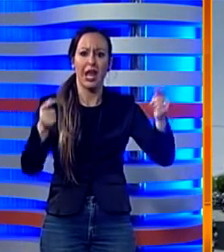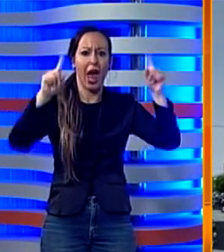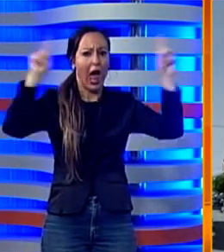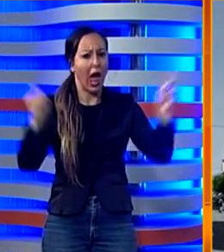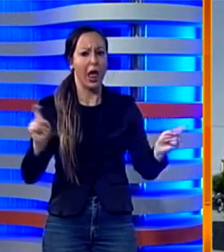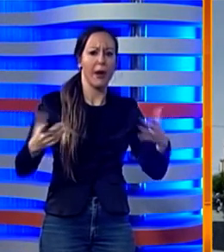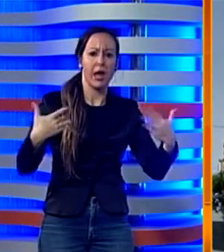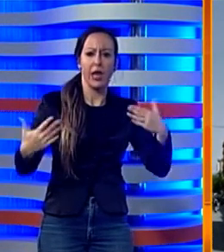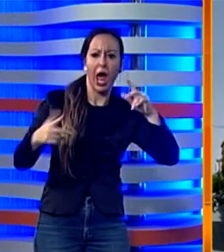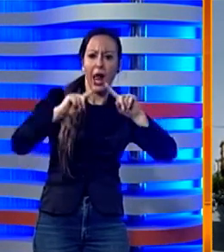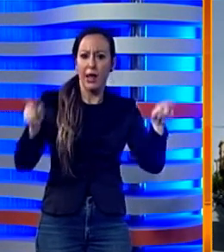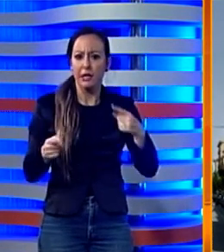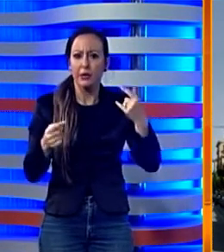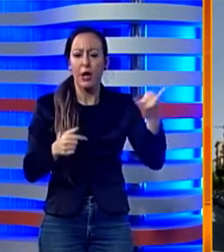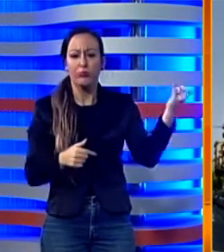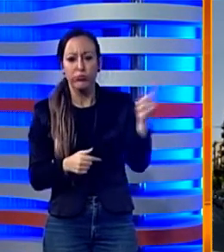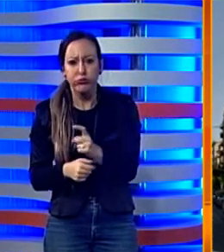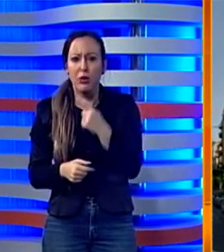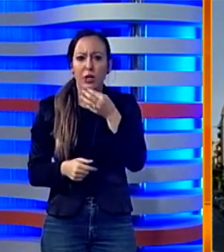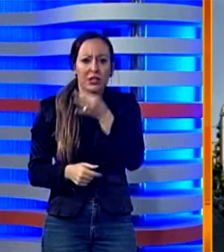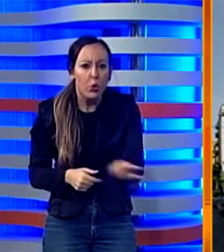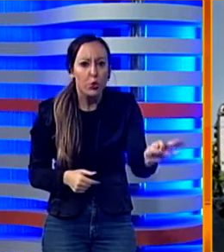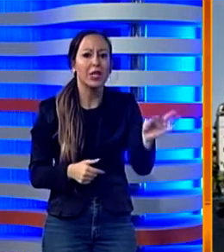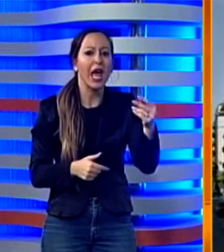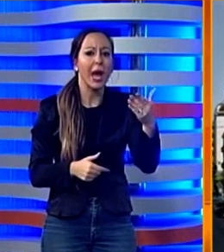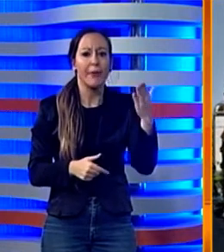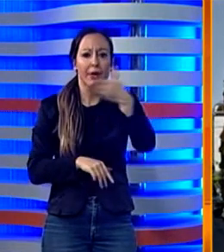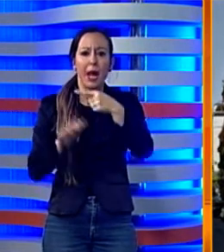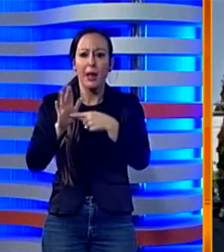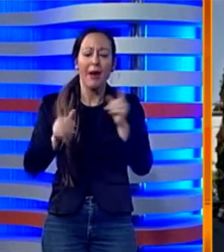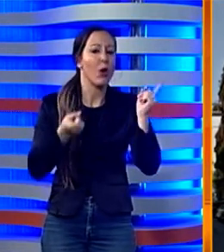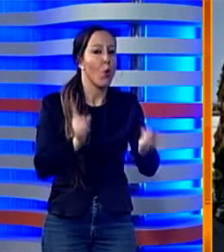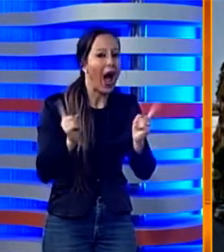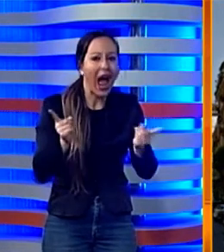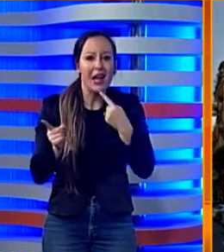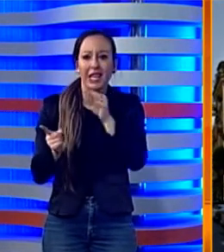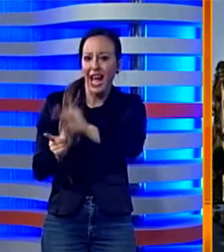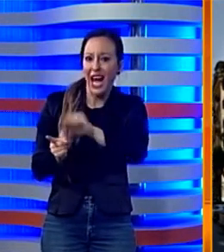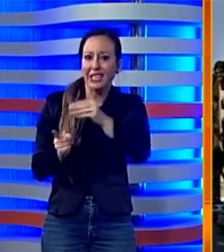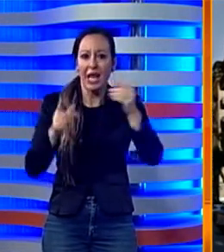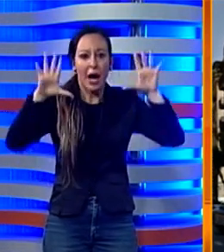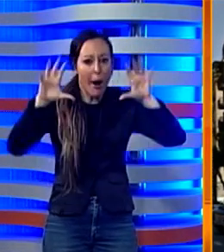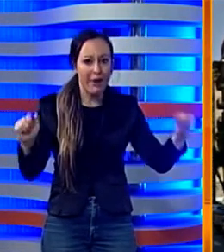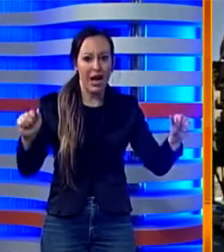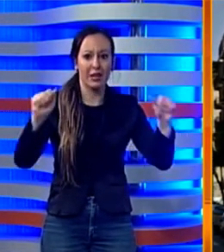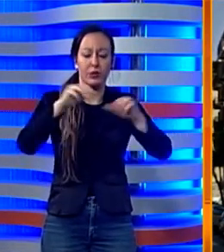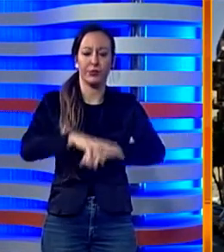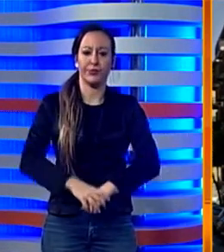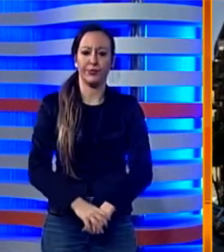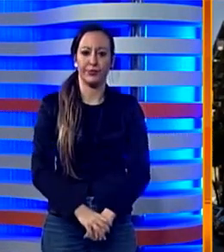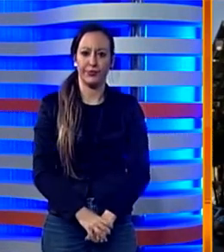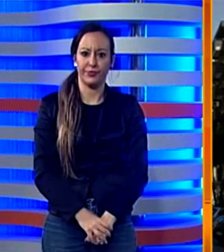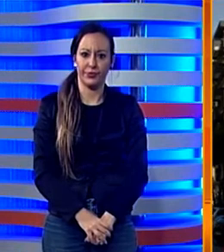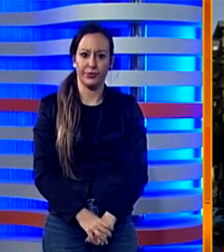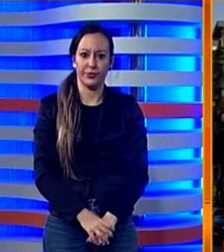'allarme è stato lo stesso commerciante che è riuscito a chiamare una dipendente, la quale ha chiesto l